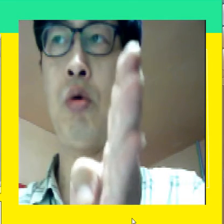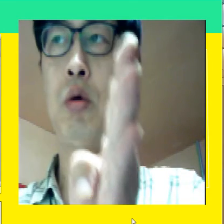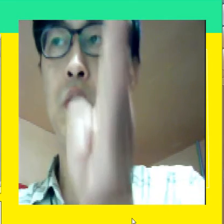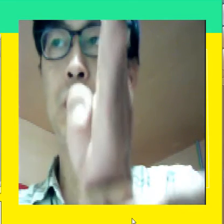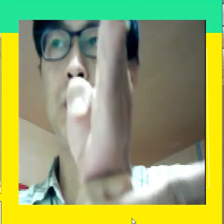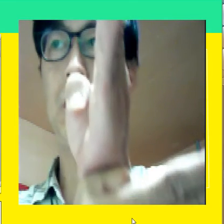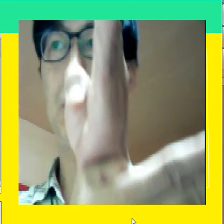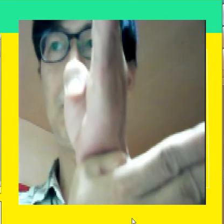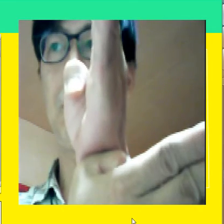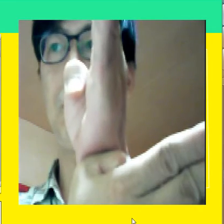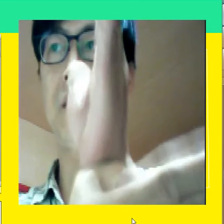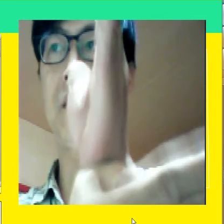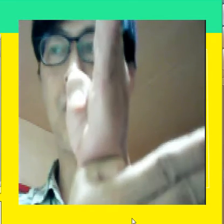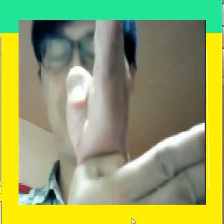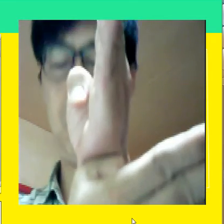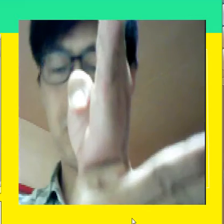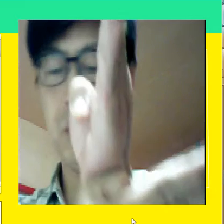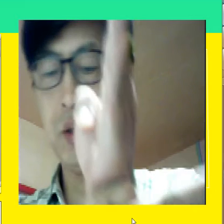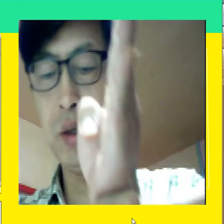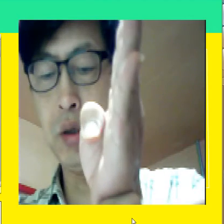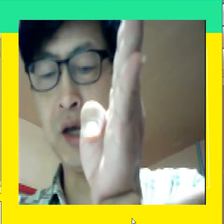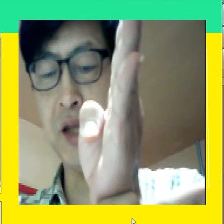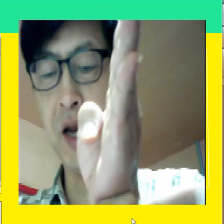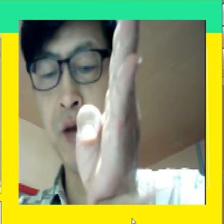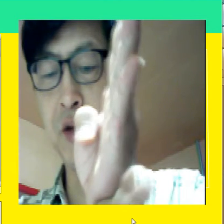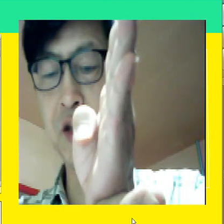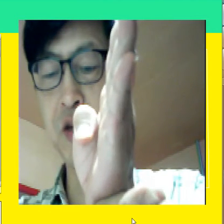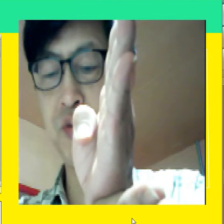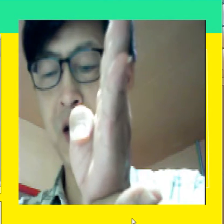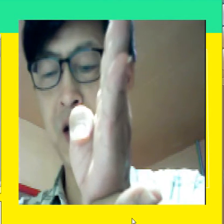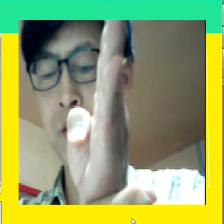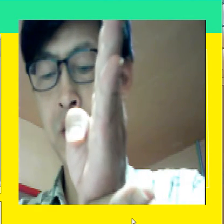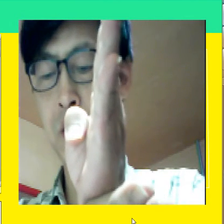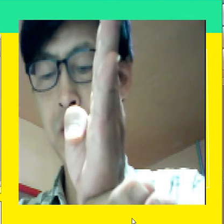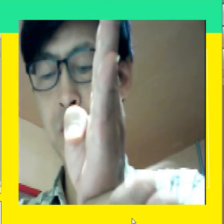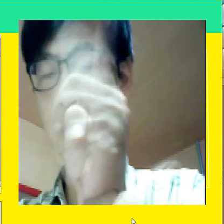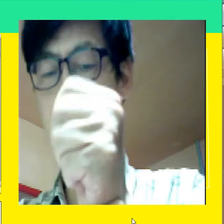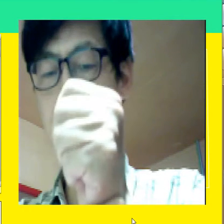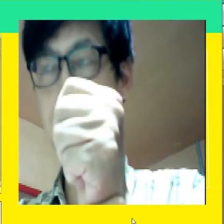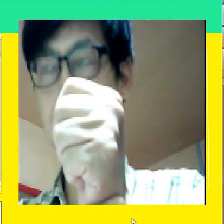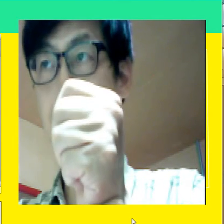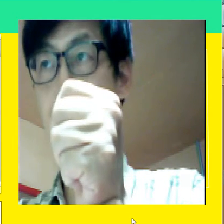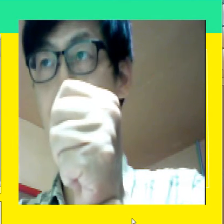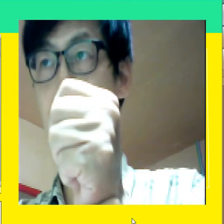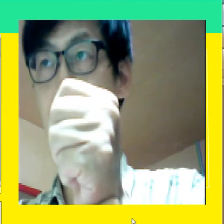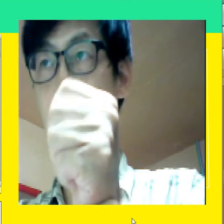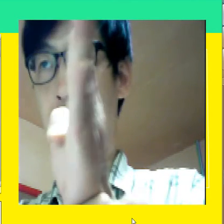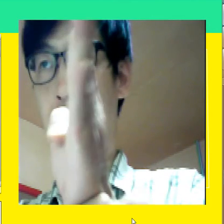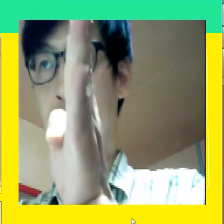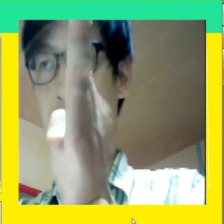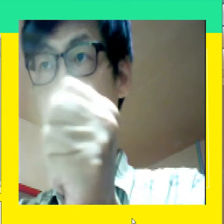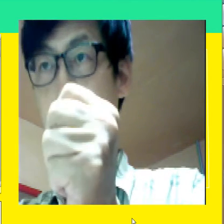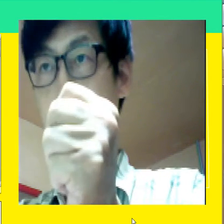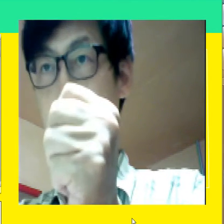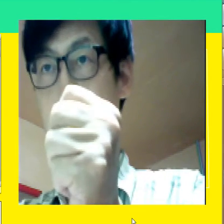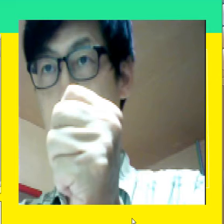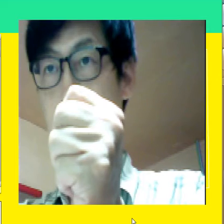맞대고 맞대고 이렇게 하잖아요 이렇게 쫙 피잖아요 그리고 딱 주먹을 줘요 딱 그래서